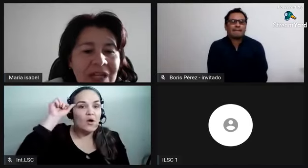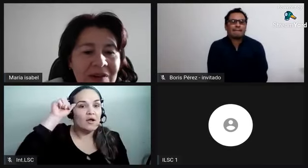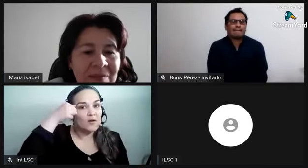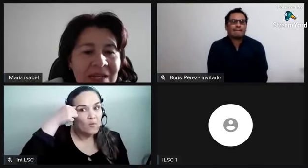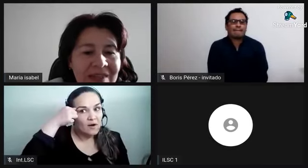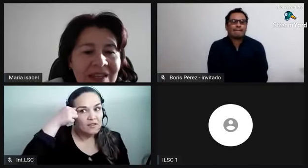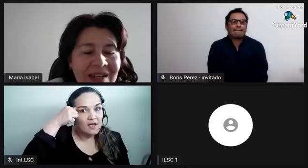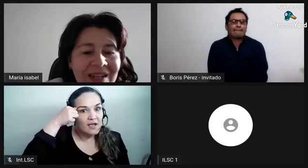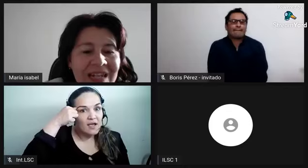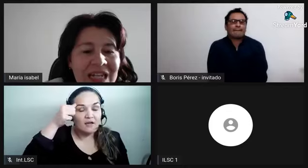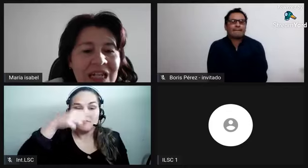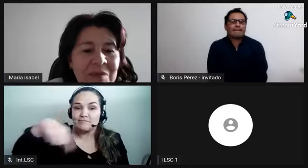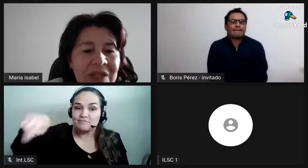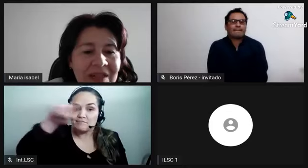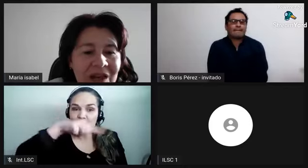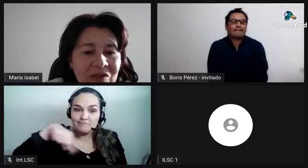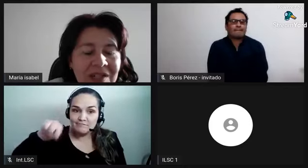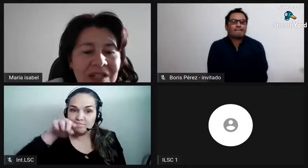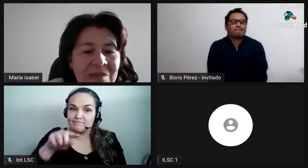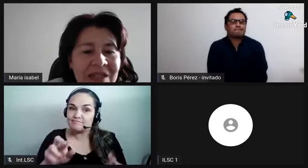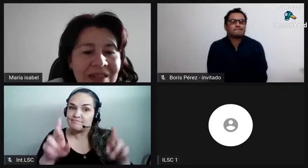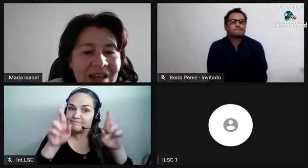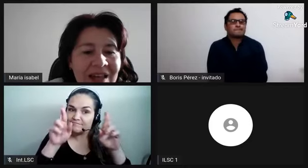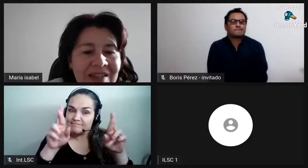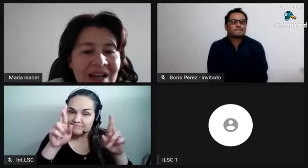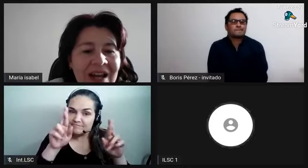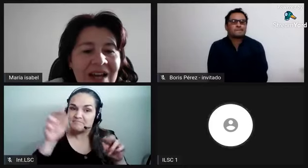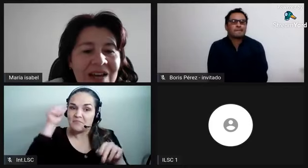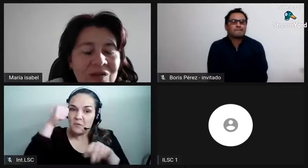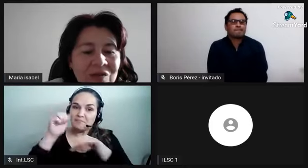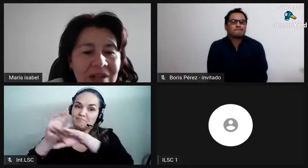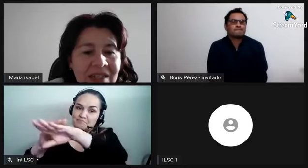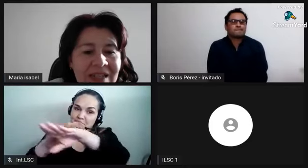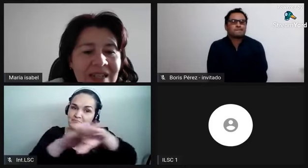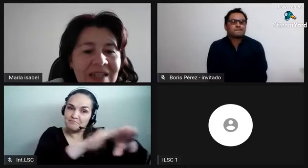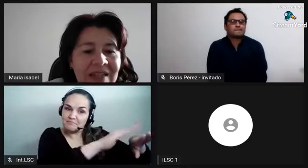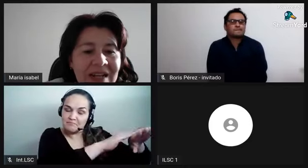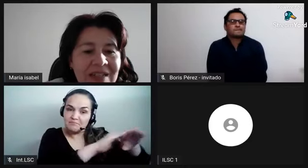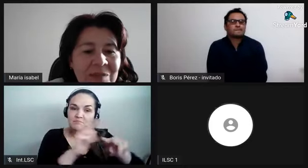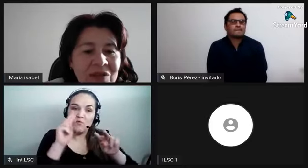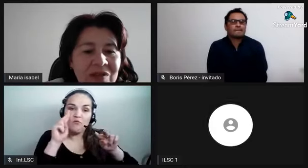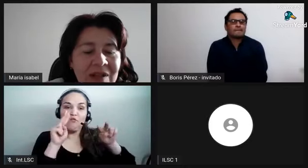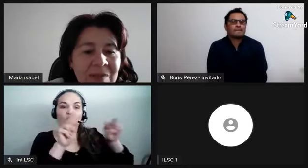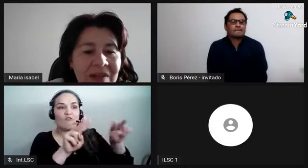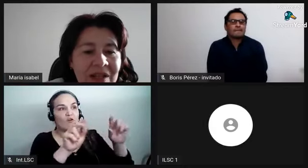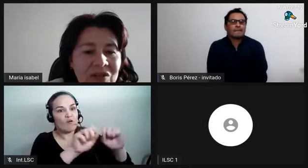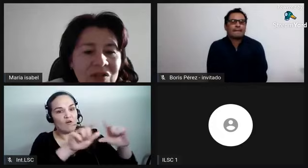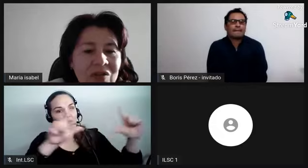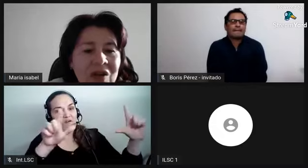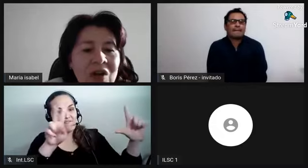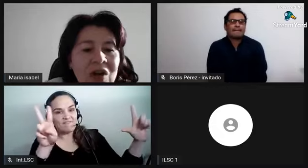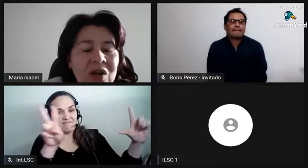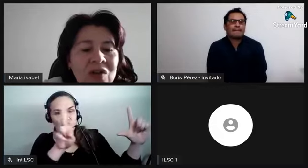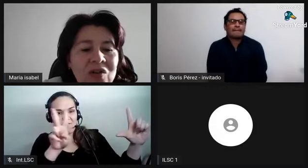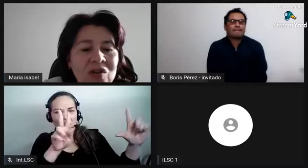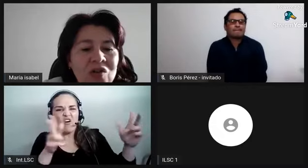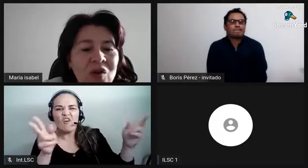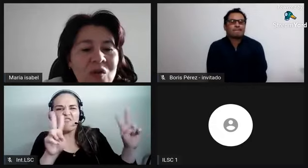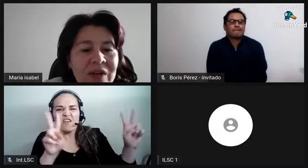nuevamente invitados e invitadas a la conferencia que tendrá Servicio de Interpretación